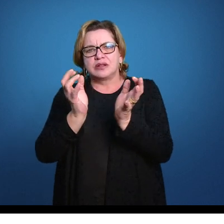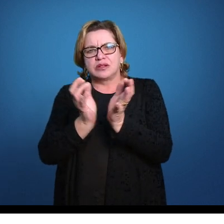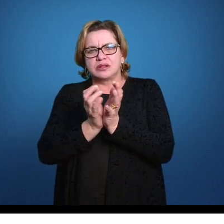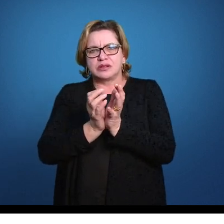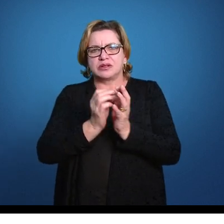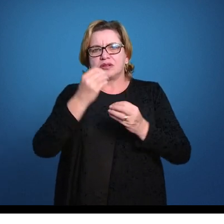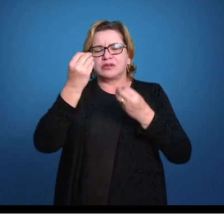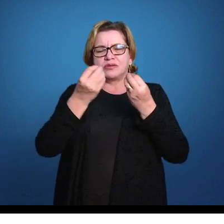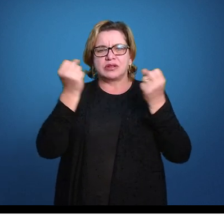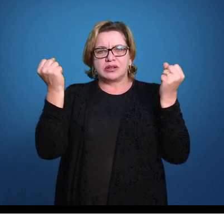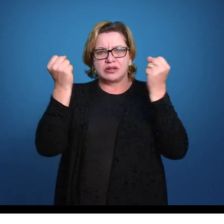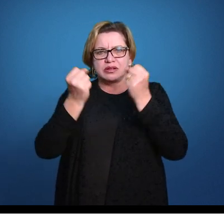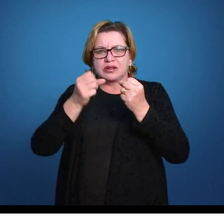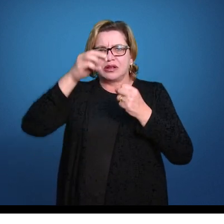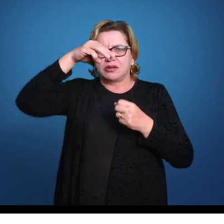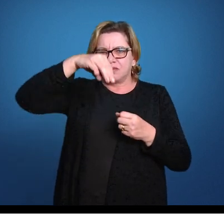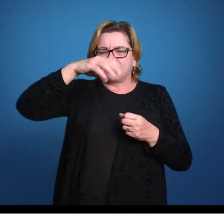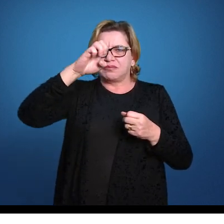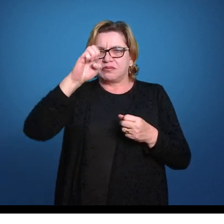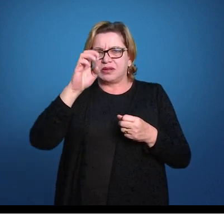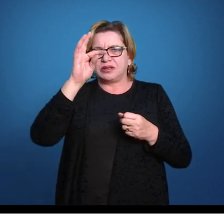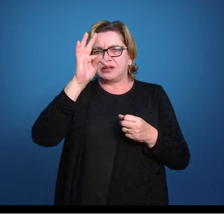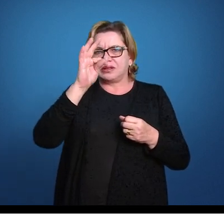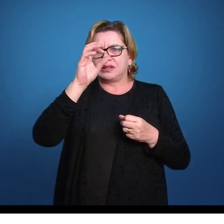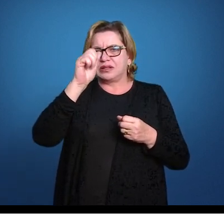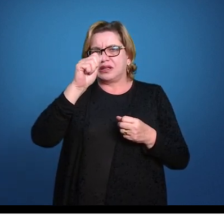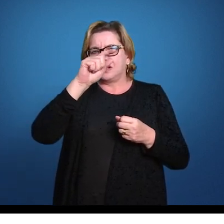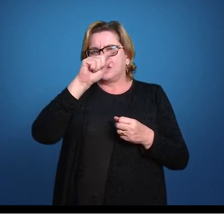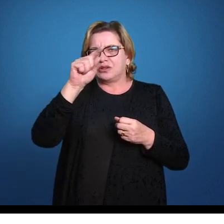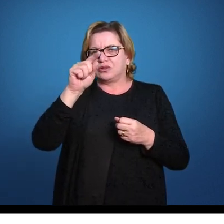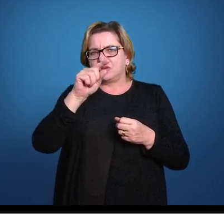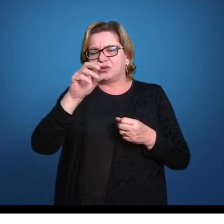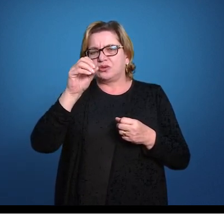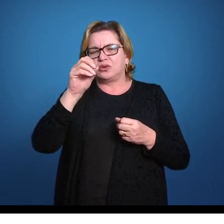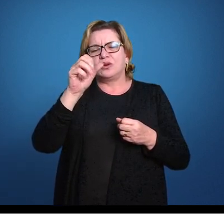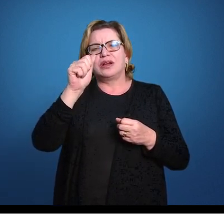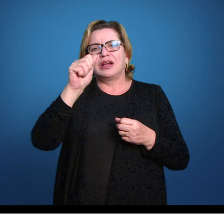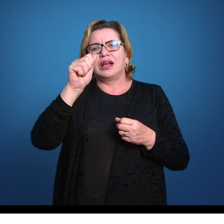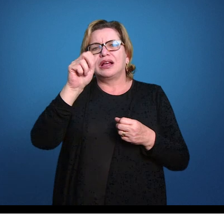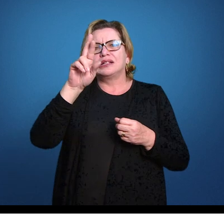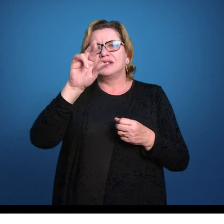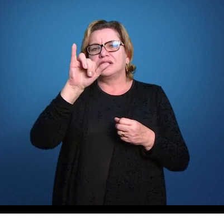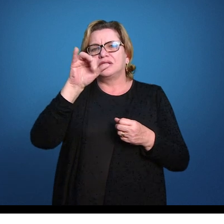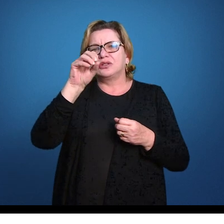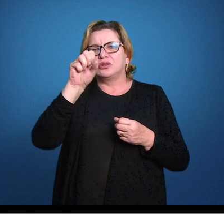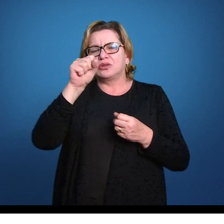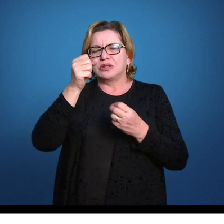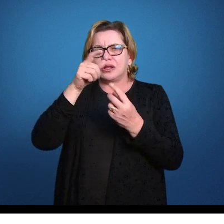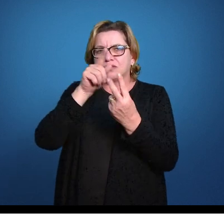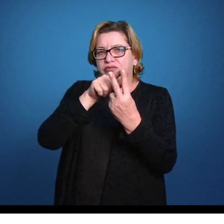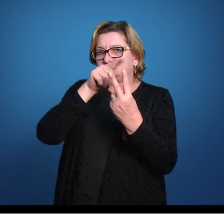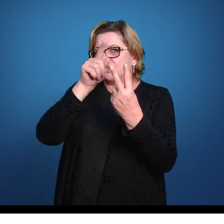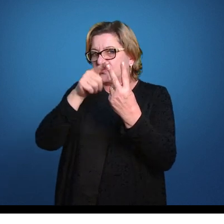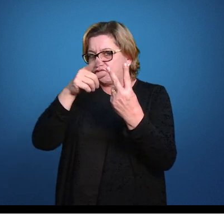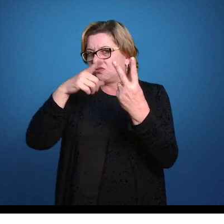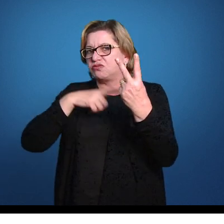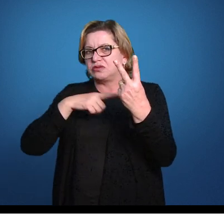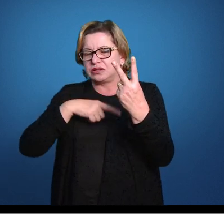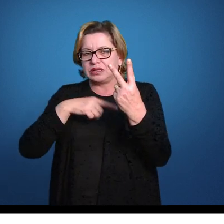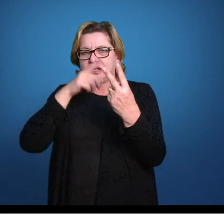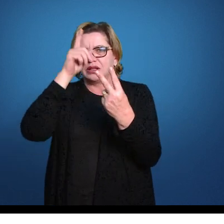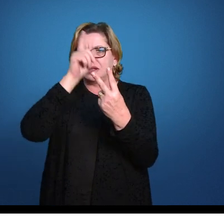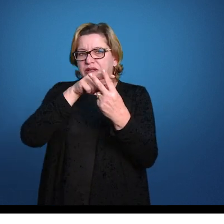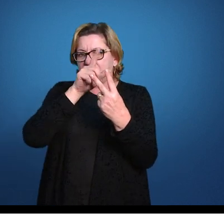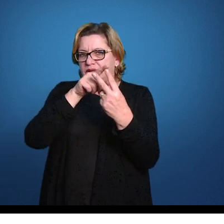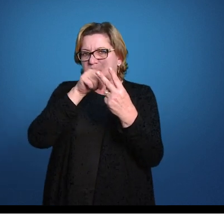metazoários a gente consegue dividir em dois grandes, dois grandes conformações de animais,